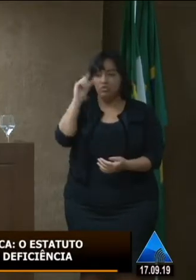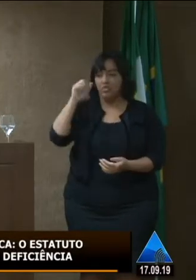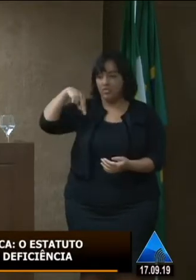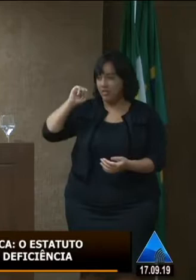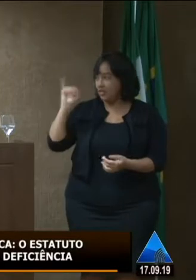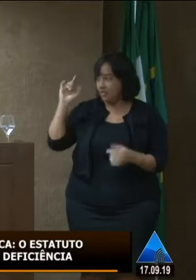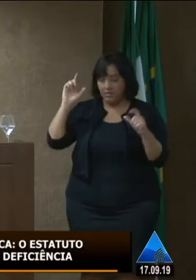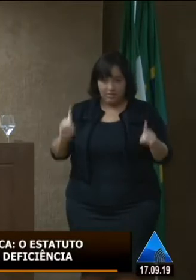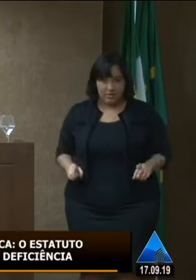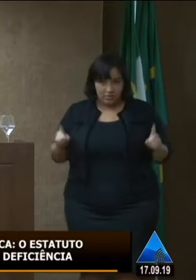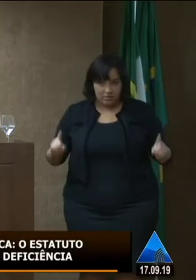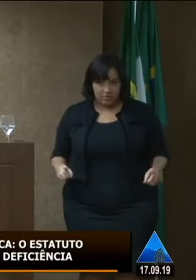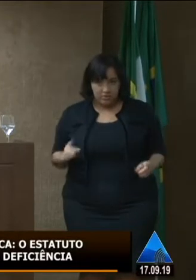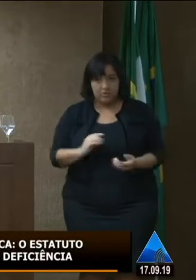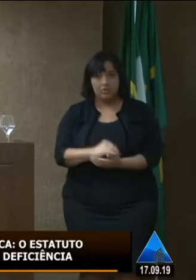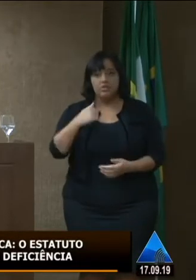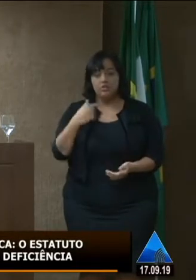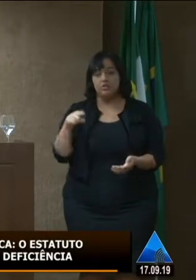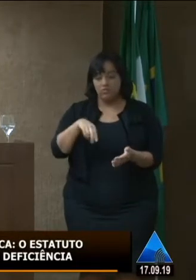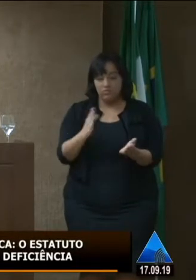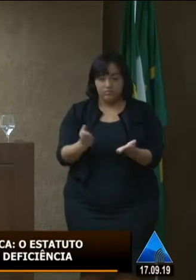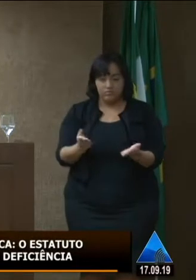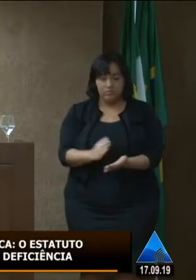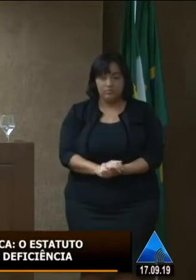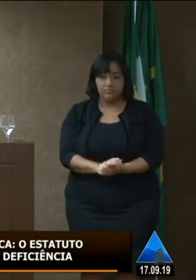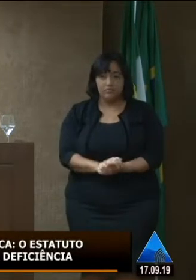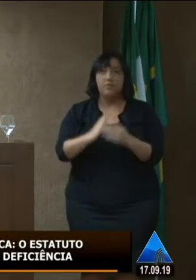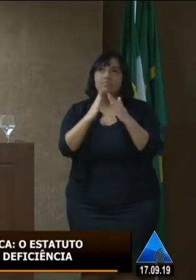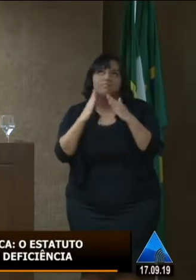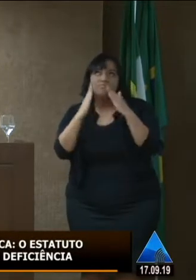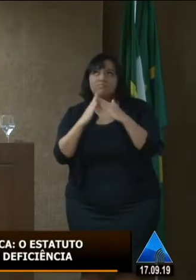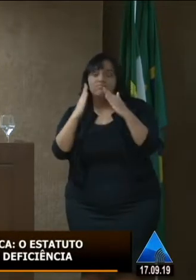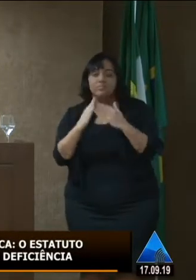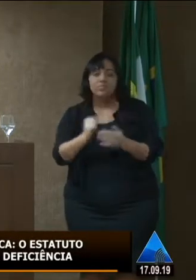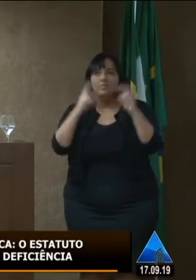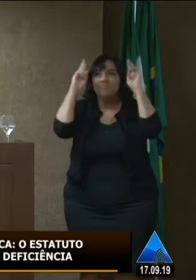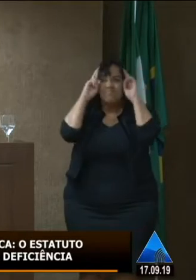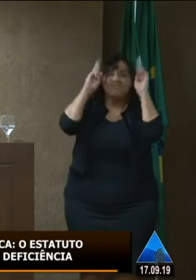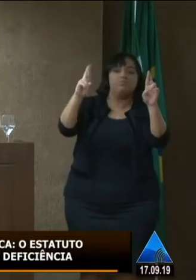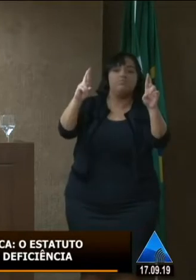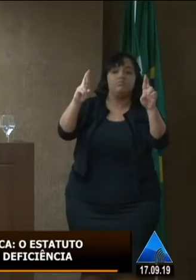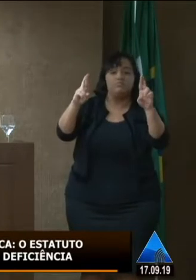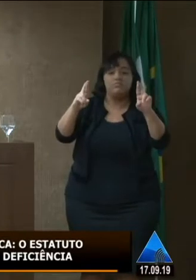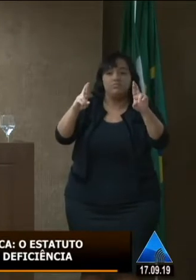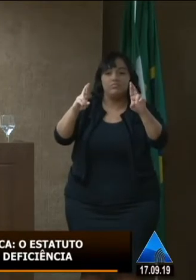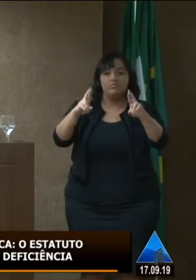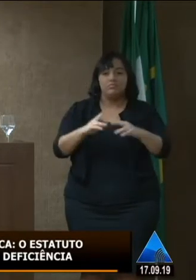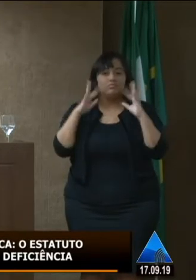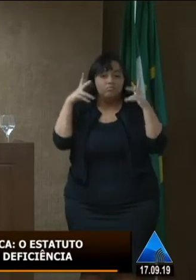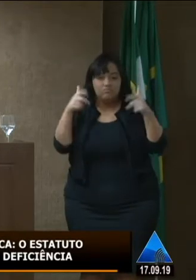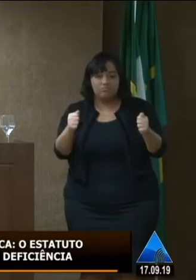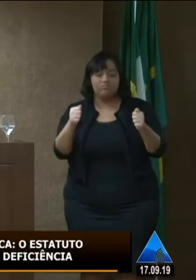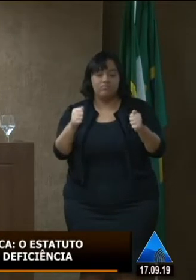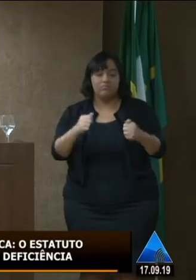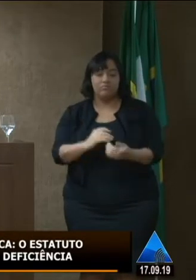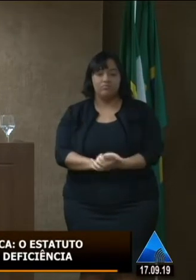eu venho eu aqui senhora secretária justamente pedir isso pedir respeito às instituições que